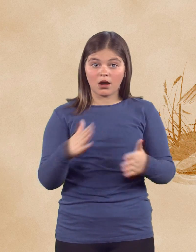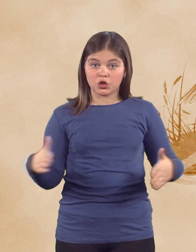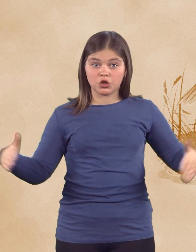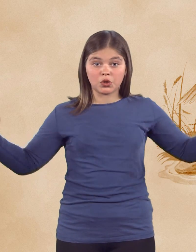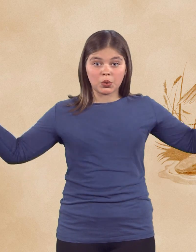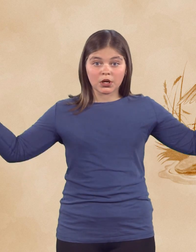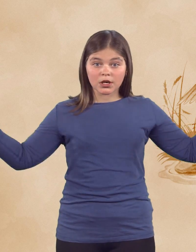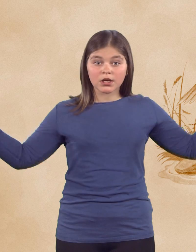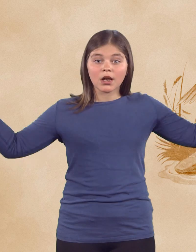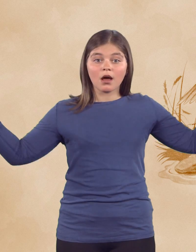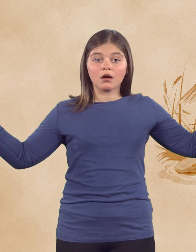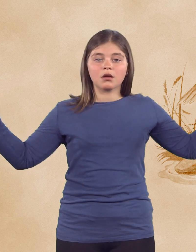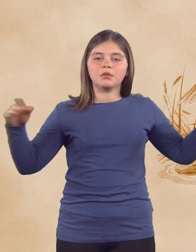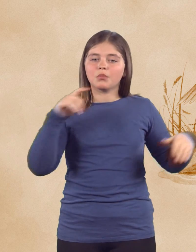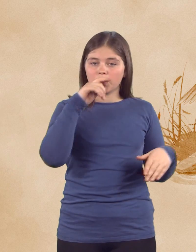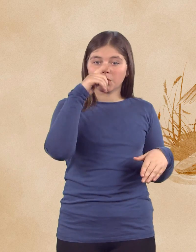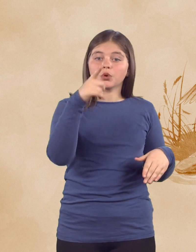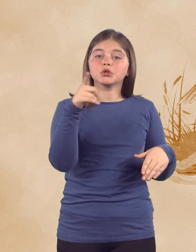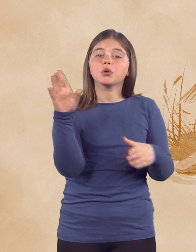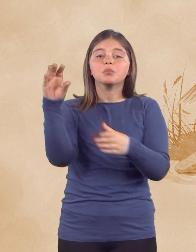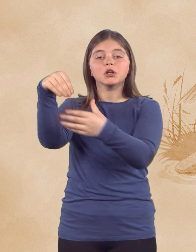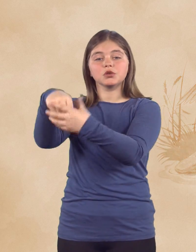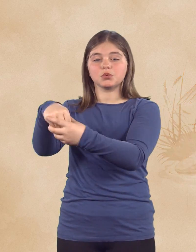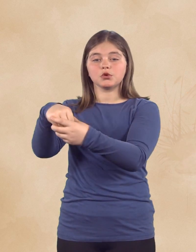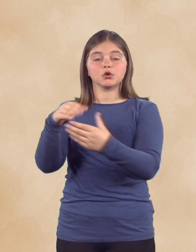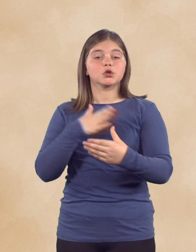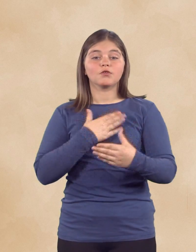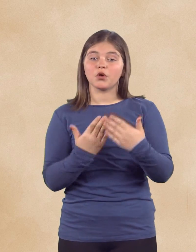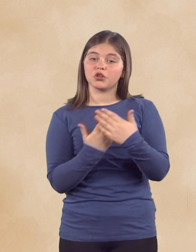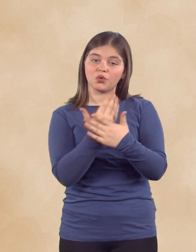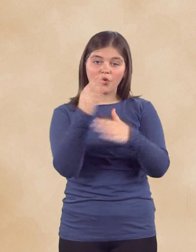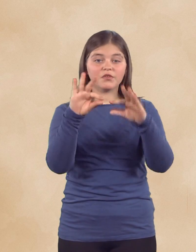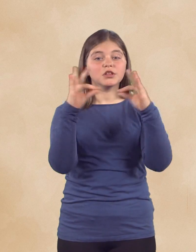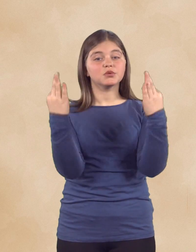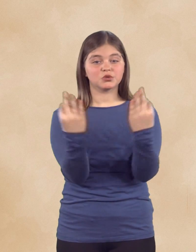Razširil je krila in se je ponosno pridružil svoji novi družini.